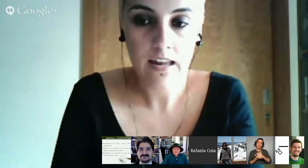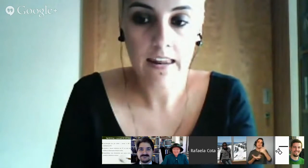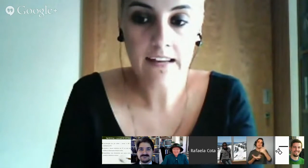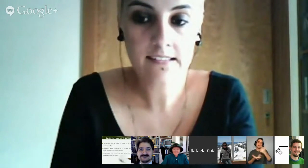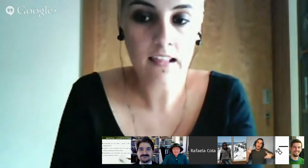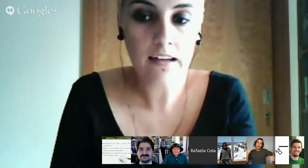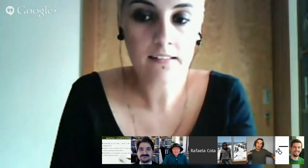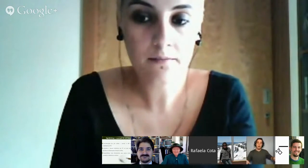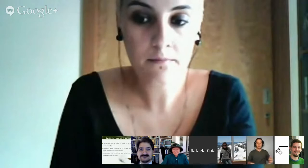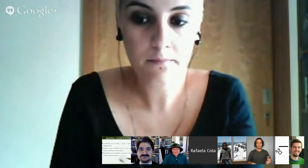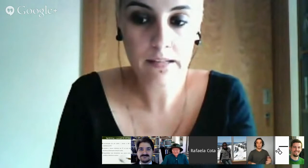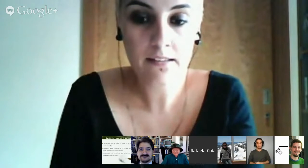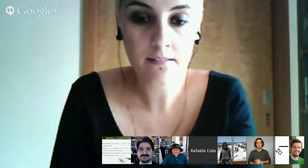Next slide, please.